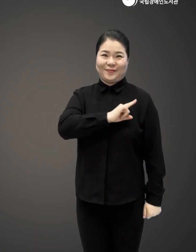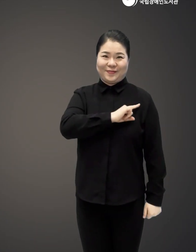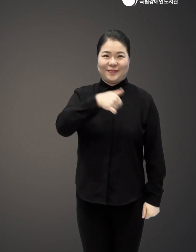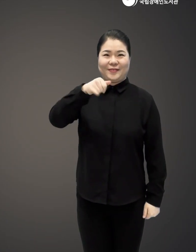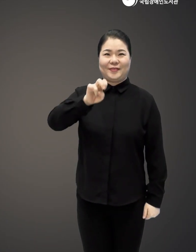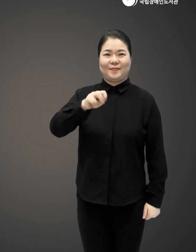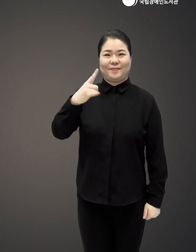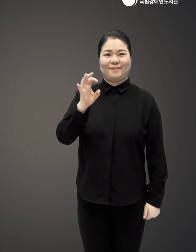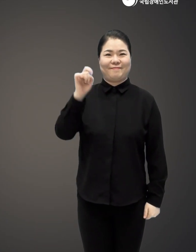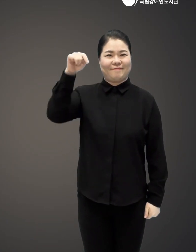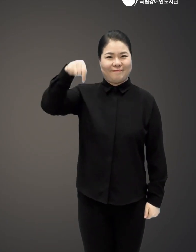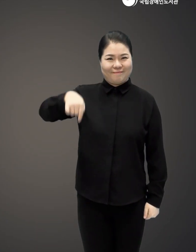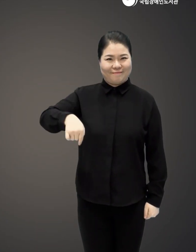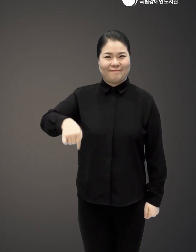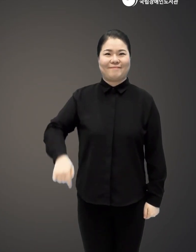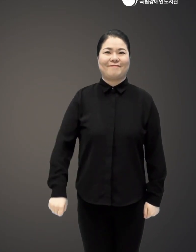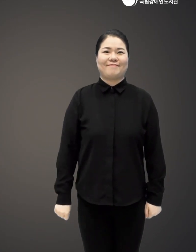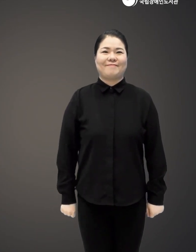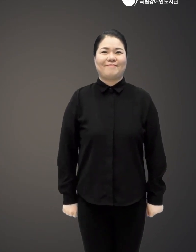사진작가 김동우